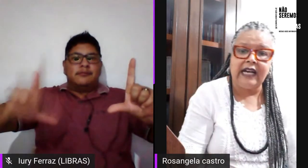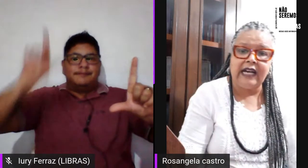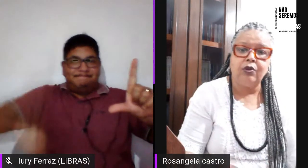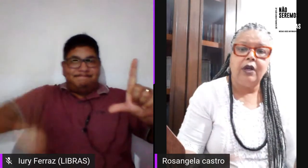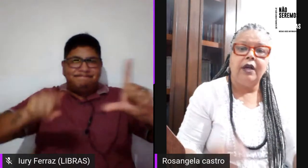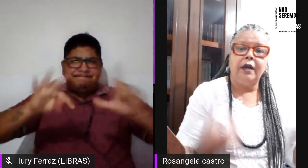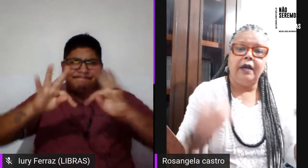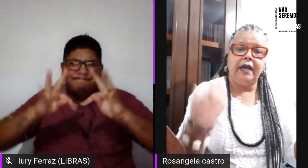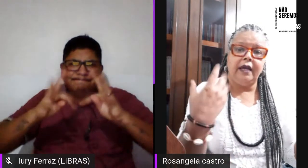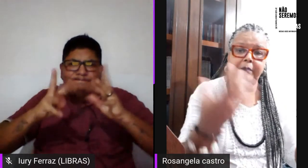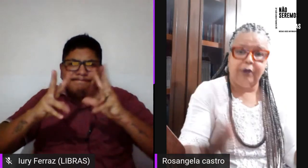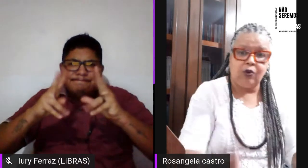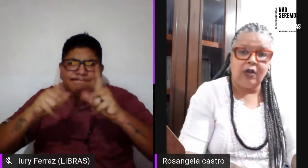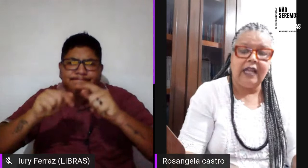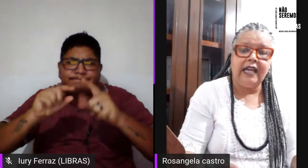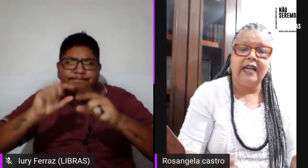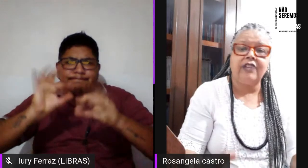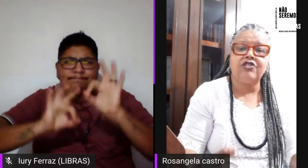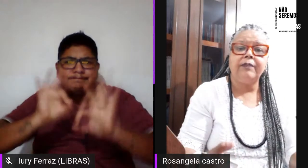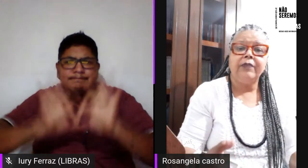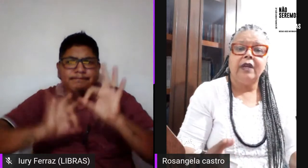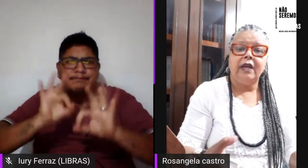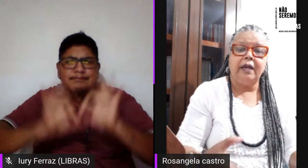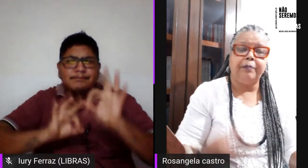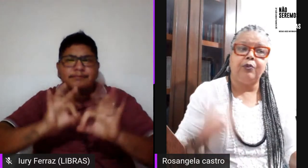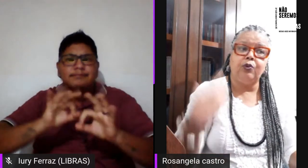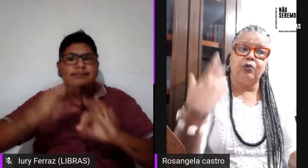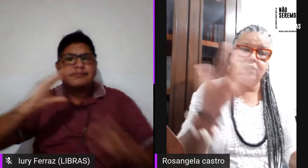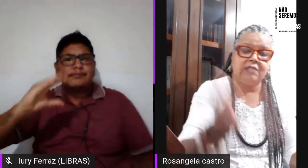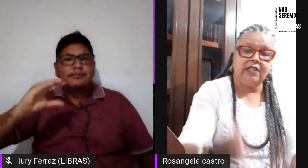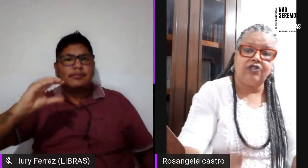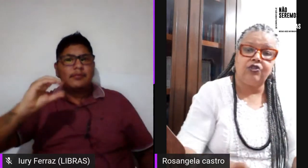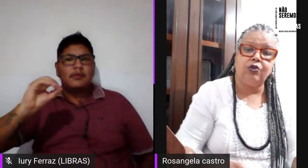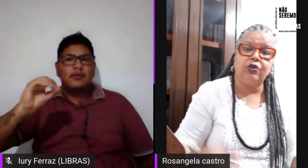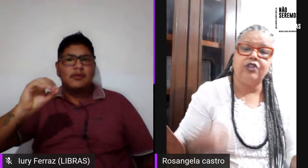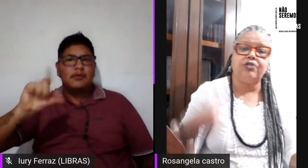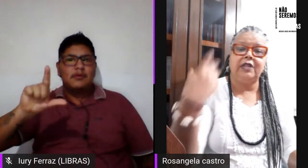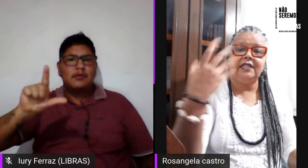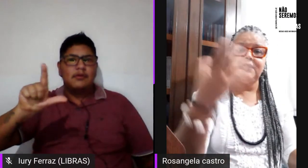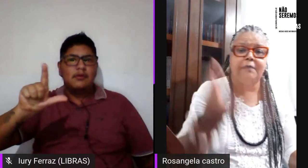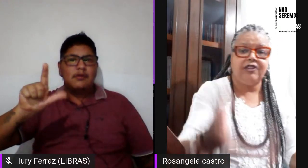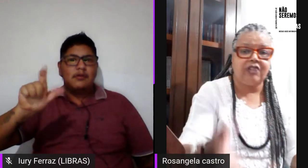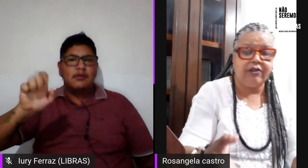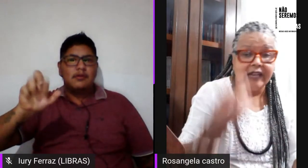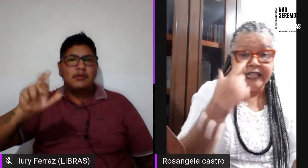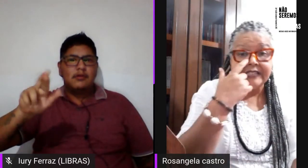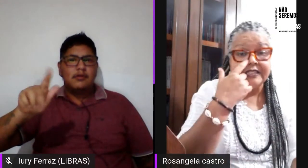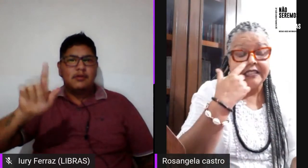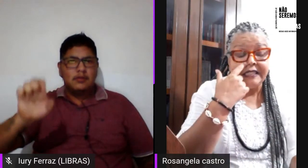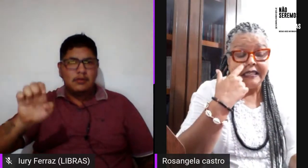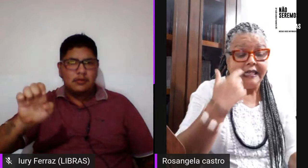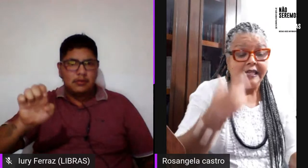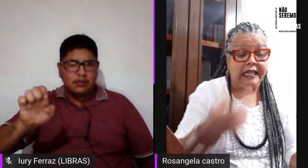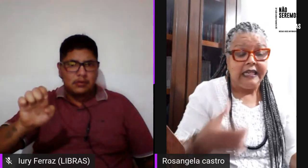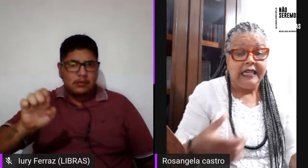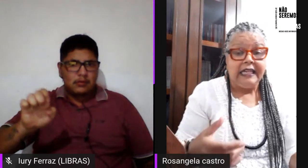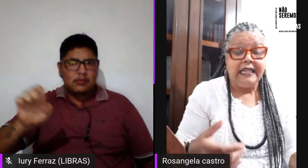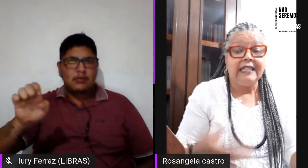coordenado pelo colerge, por Neuza das Dores, por Elisabeth Calvete,